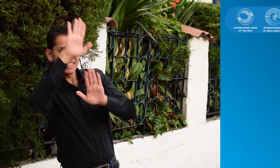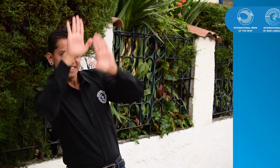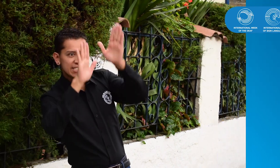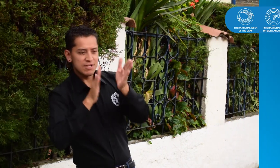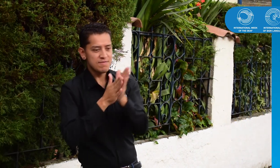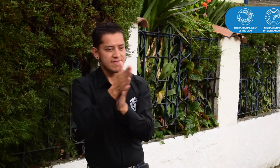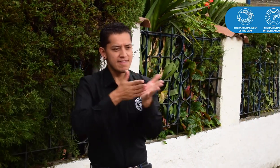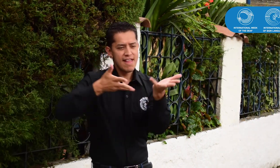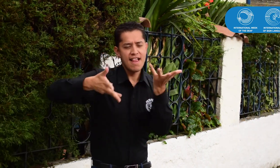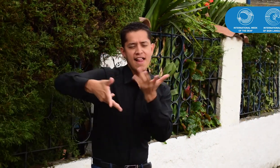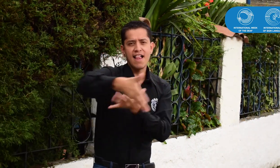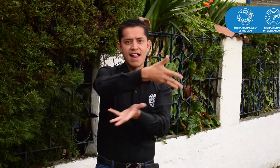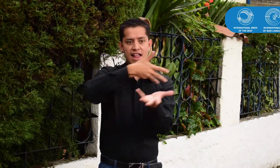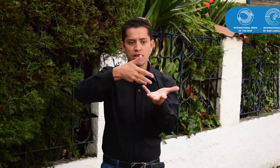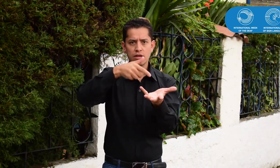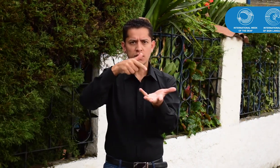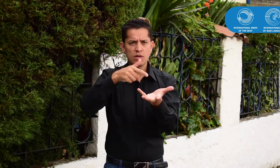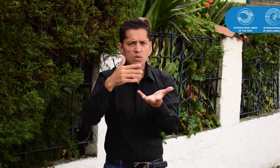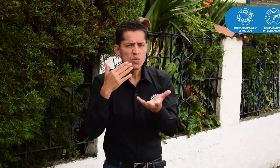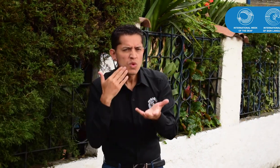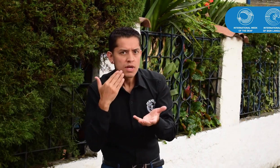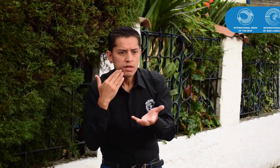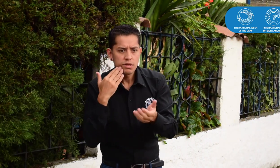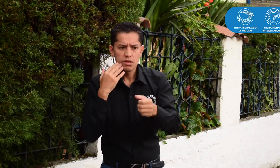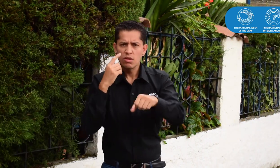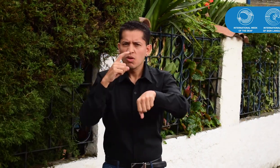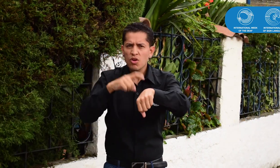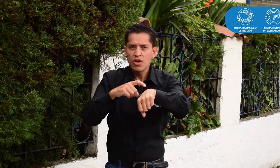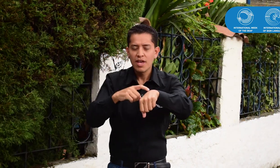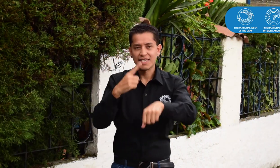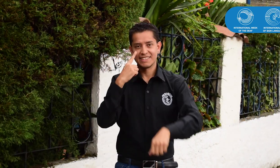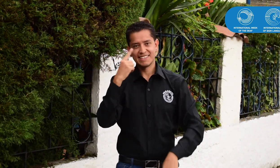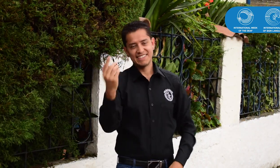sus comentarios en el live. ¿En qué fechas y horas serán? Miremos.